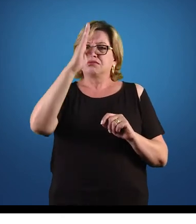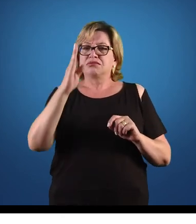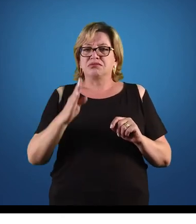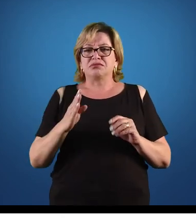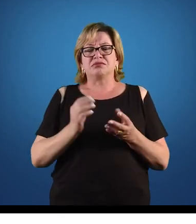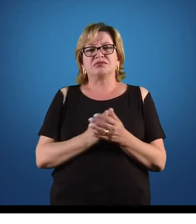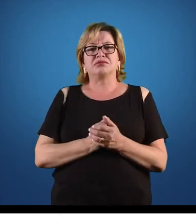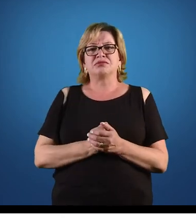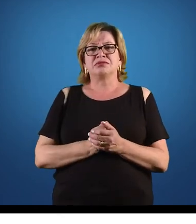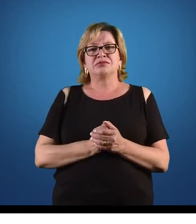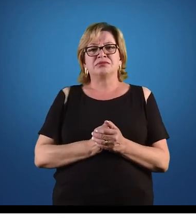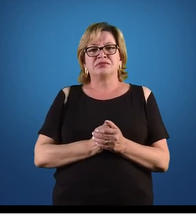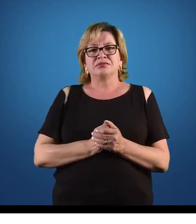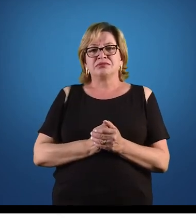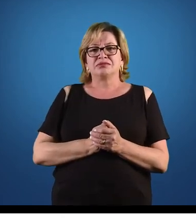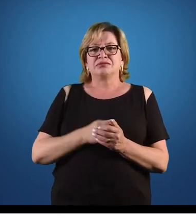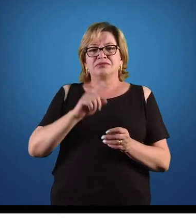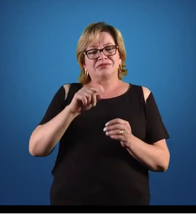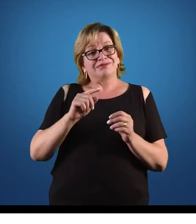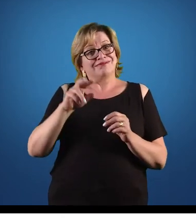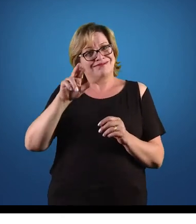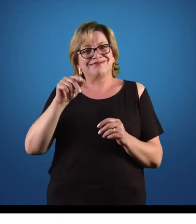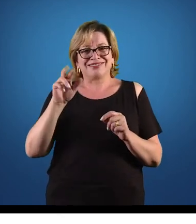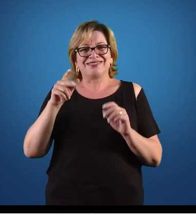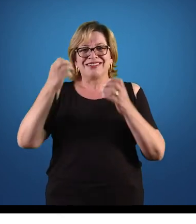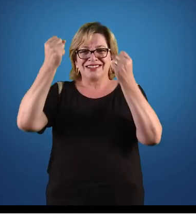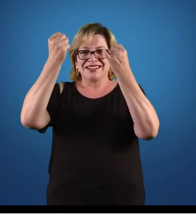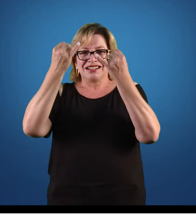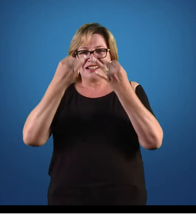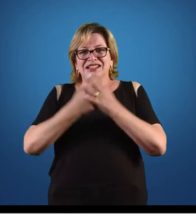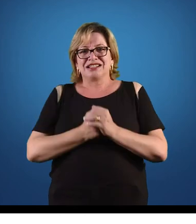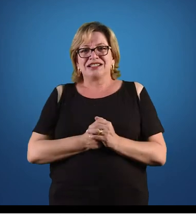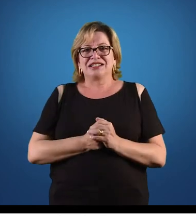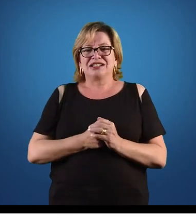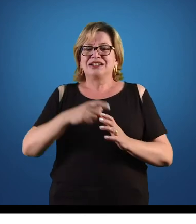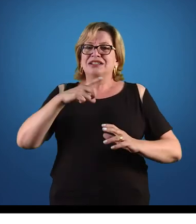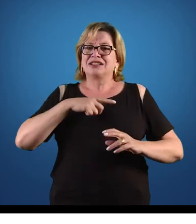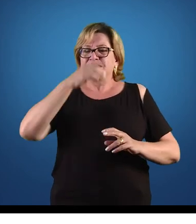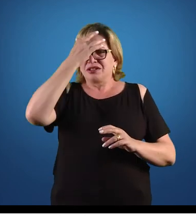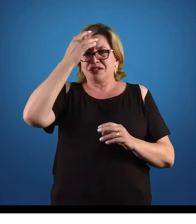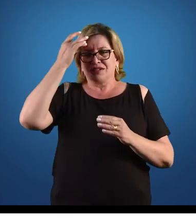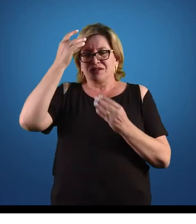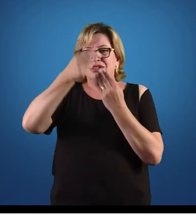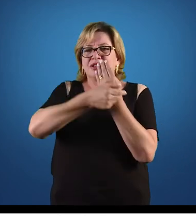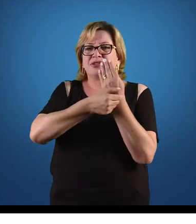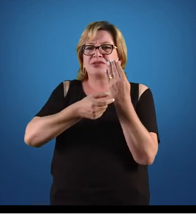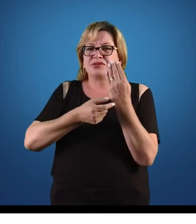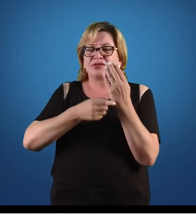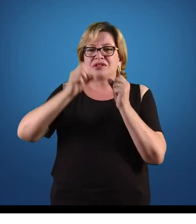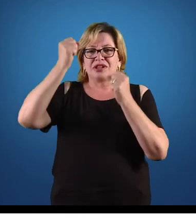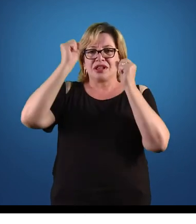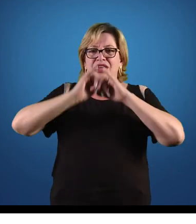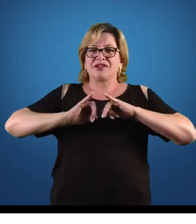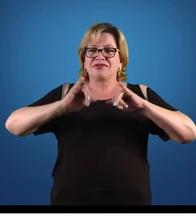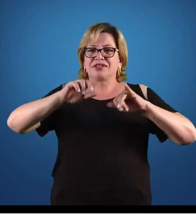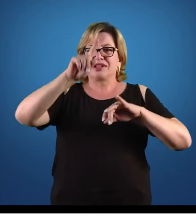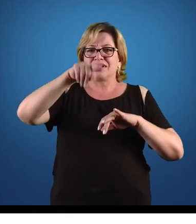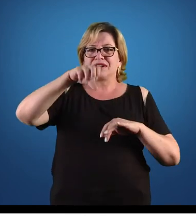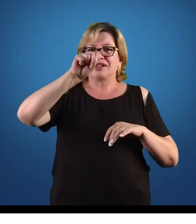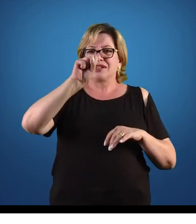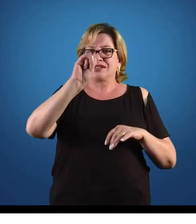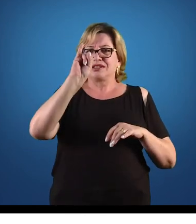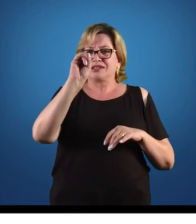é, dessa forma, né? Alguns autores chamam até de sistema misto, né? Por quê? Porque ele apresenta